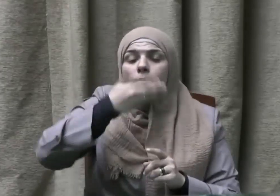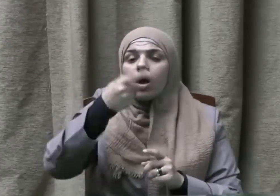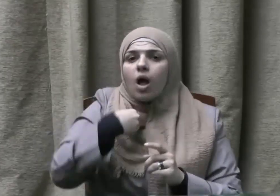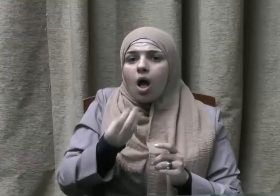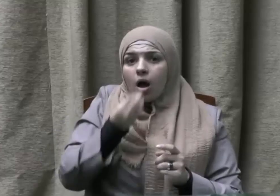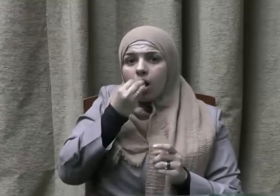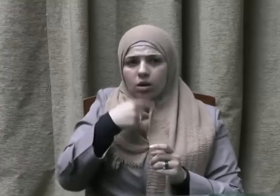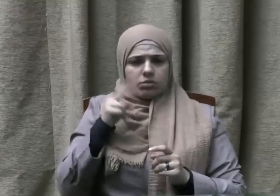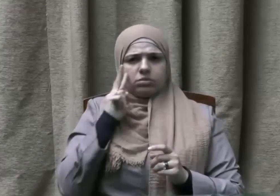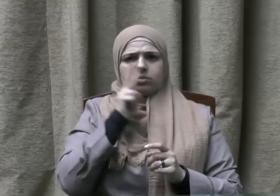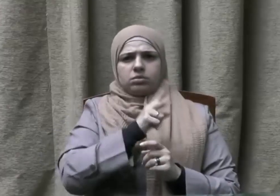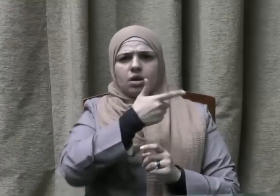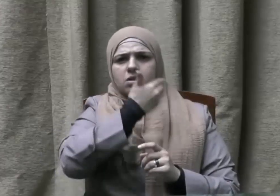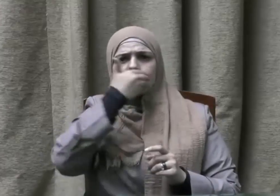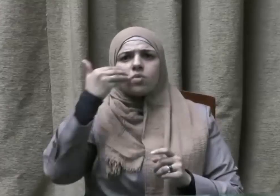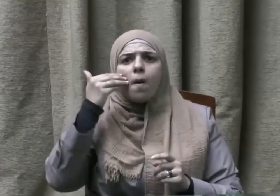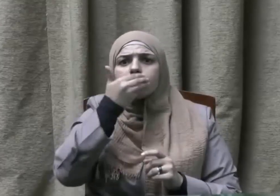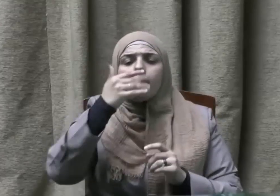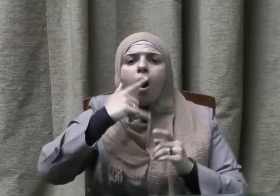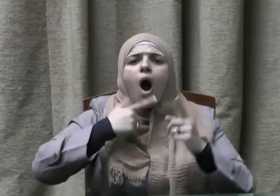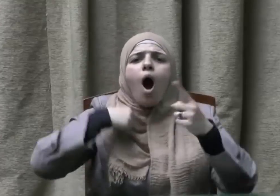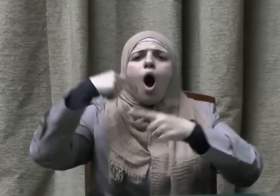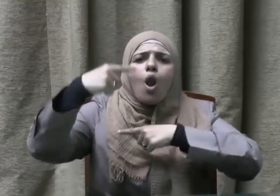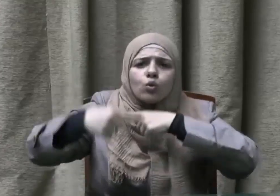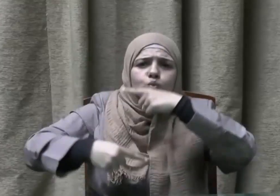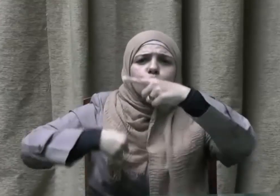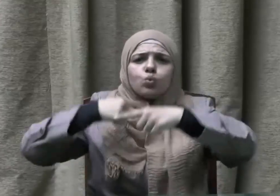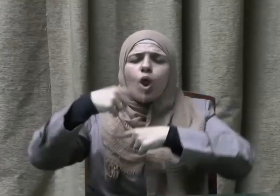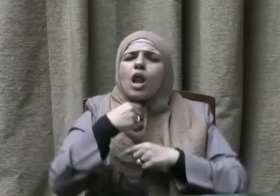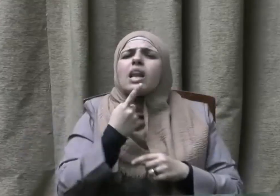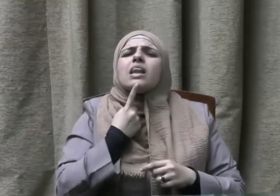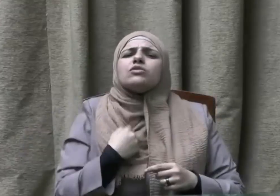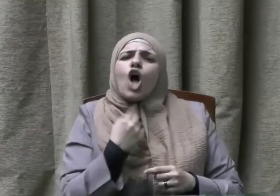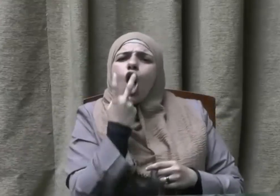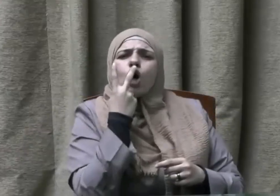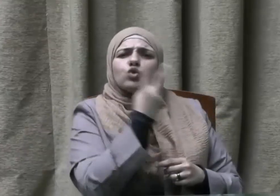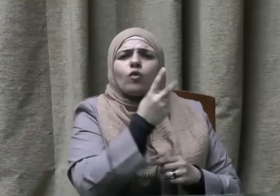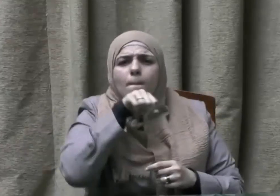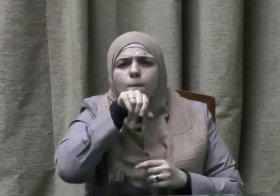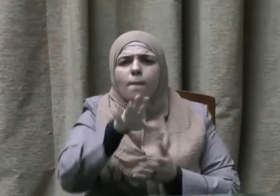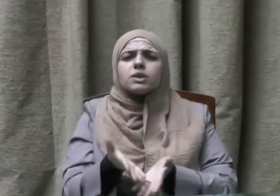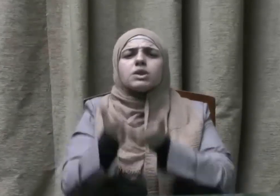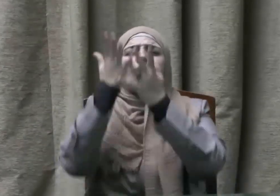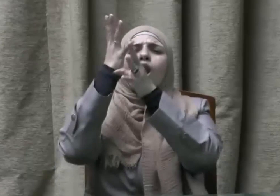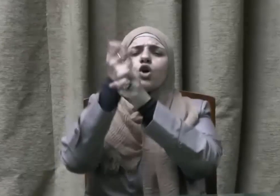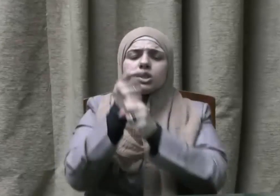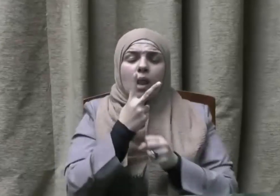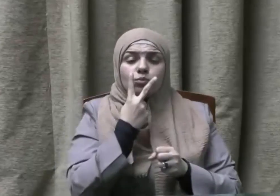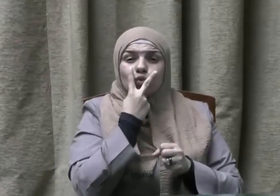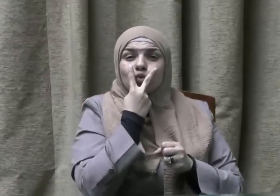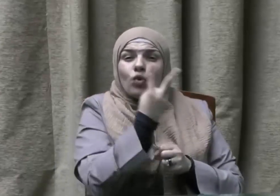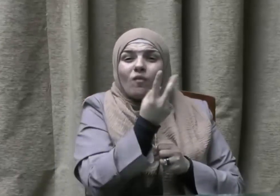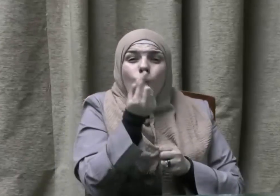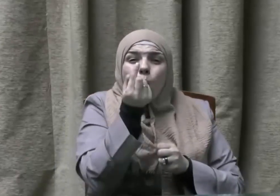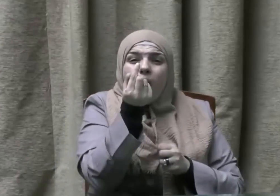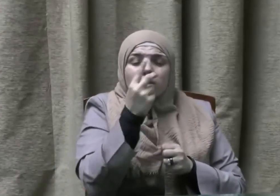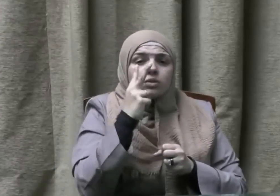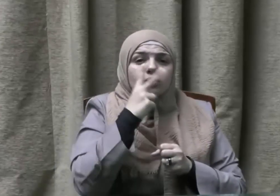هذه الأيام المباركة في كثرة الطاعات وفعل الخيرات والتقرب إلى الله تعالى امتثالا لقول النبي